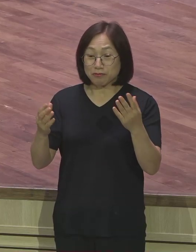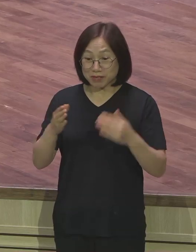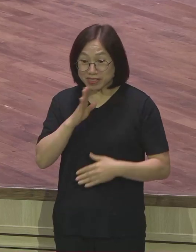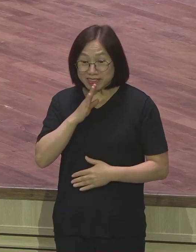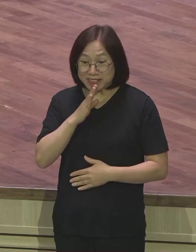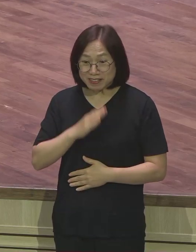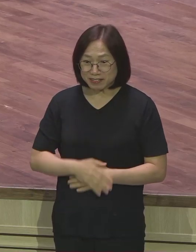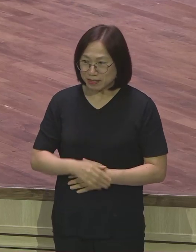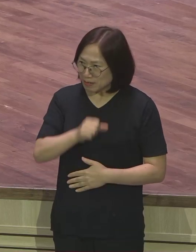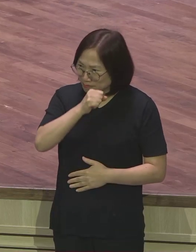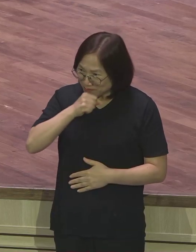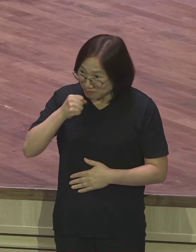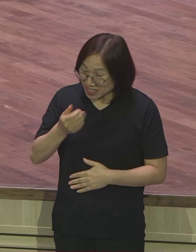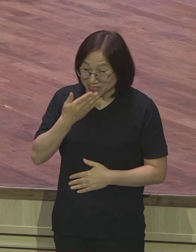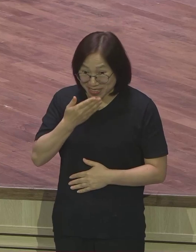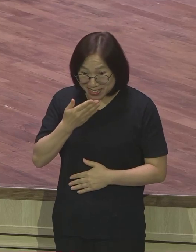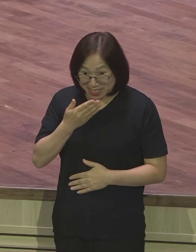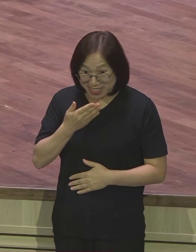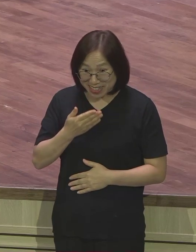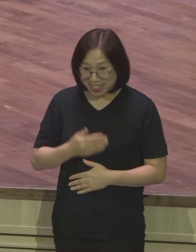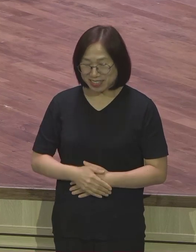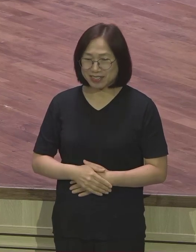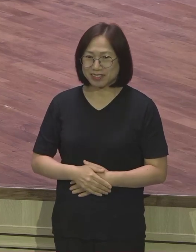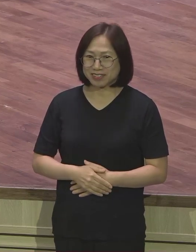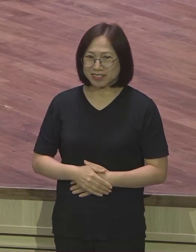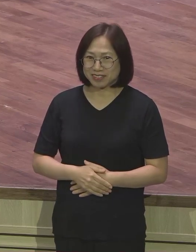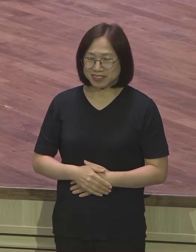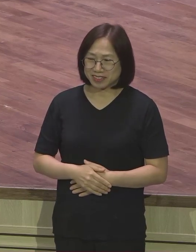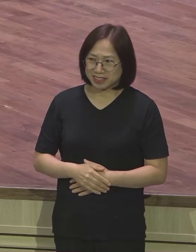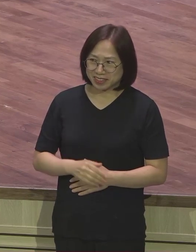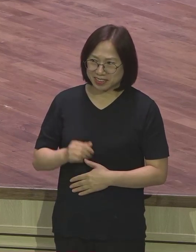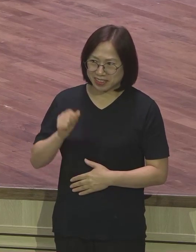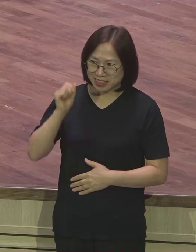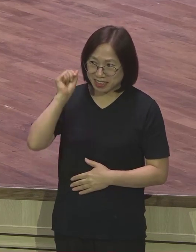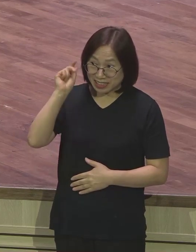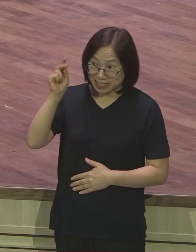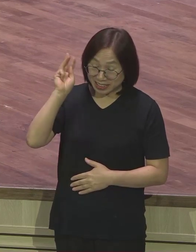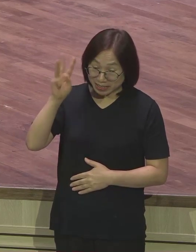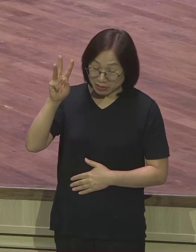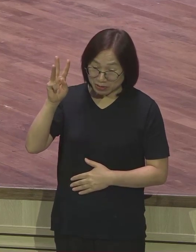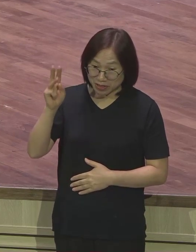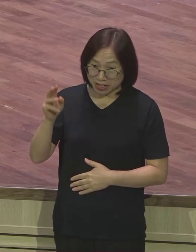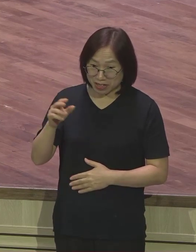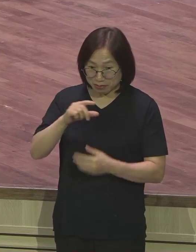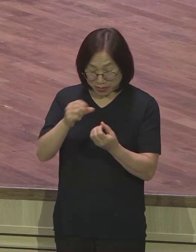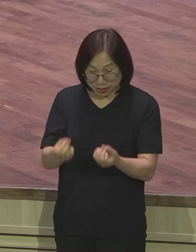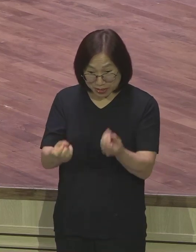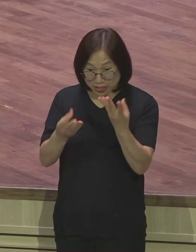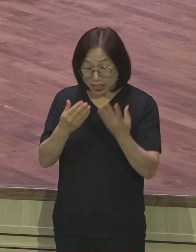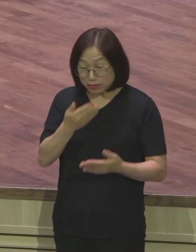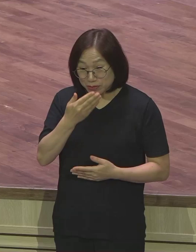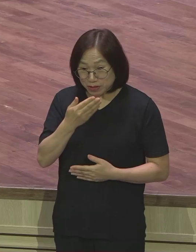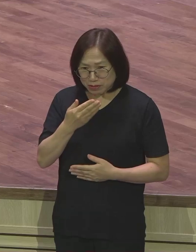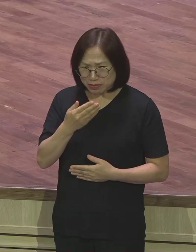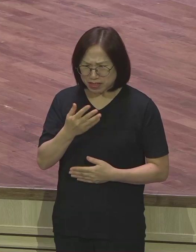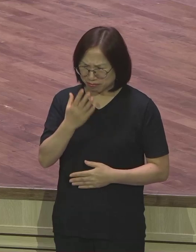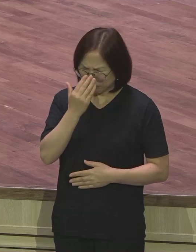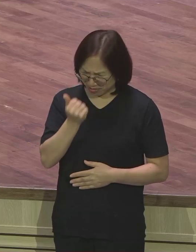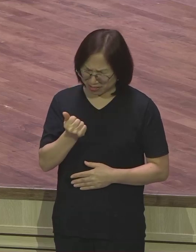맛있는 음식 많이 드셨는지요? 한 이틀 동안 명절 음식 먹으면 좀 물리죠? 기름 냄새만 맡아도 좀